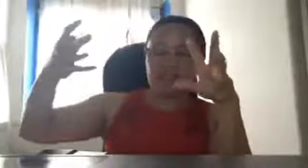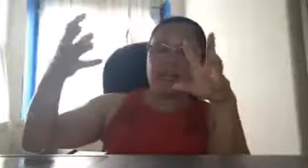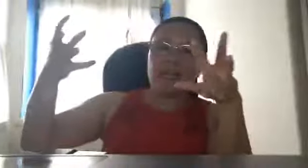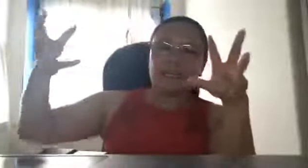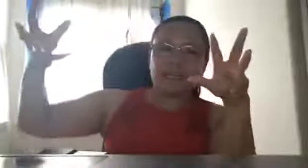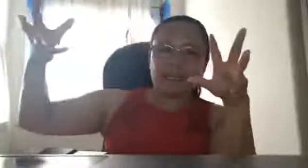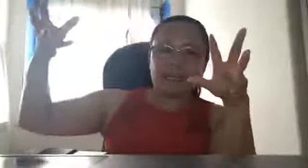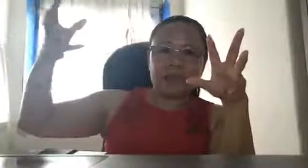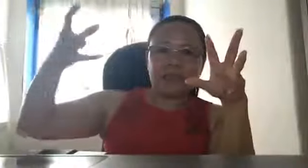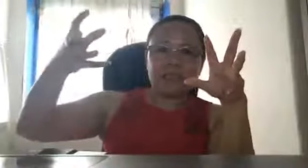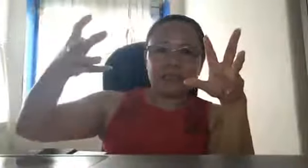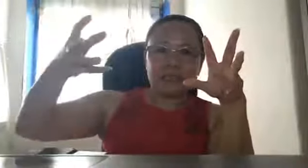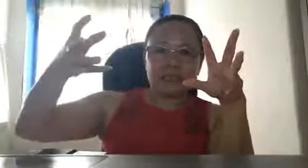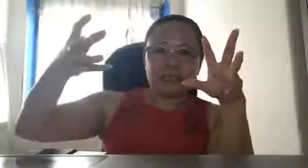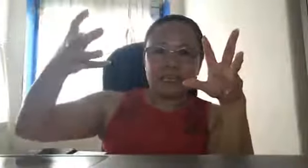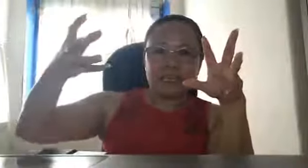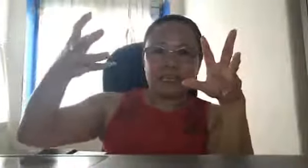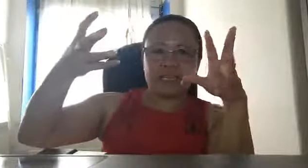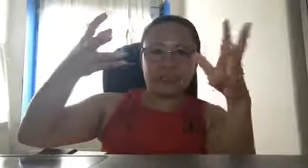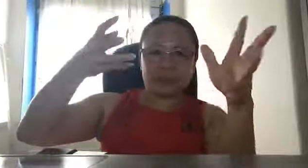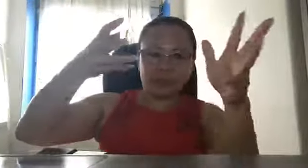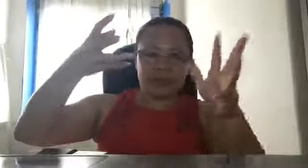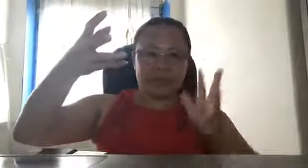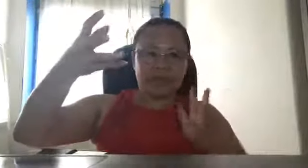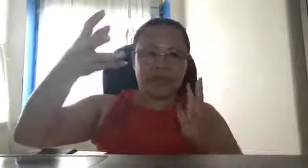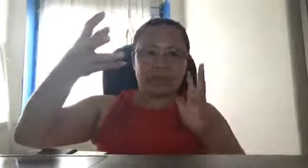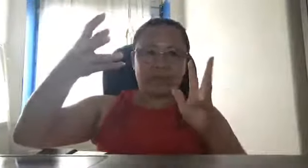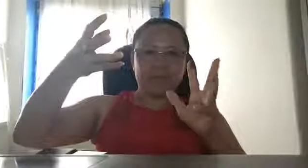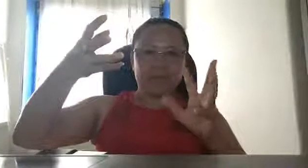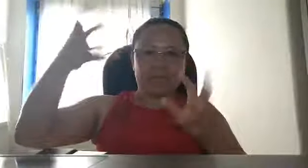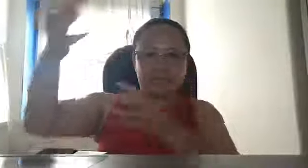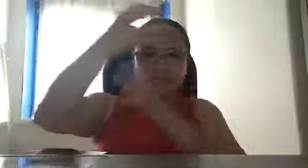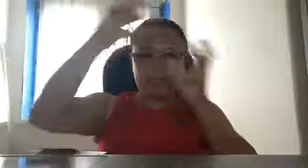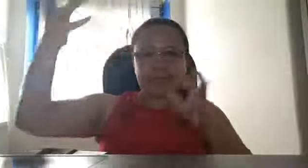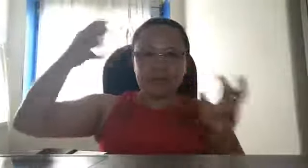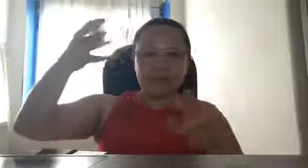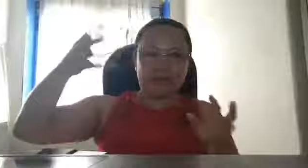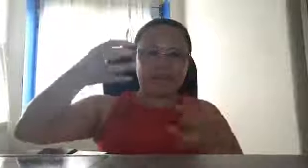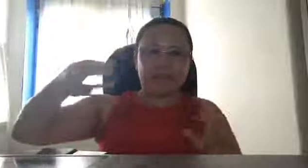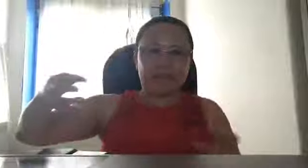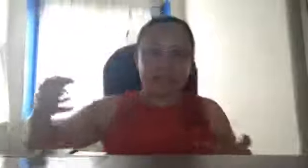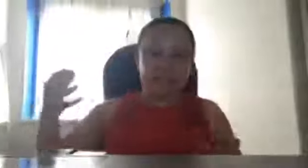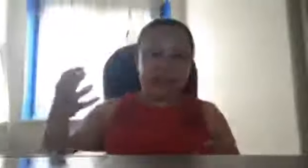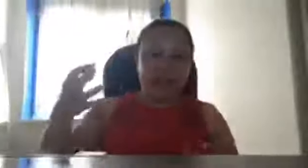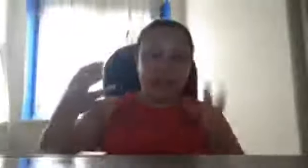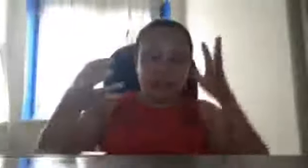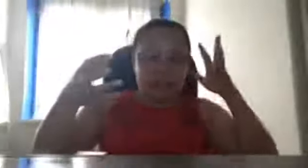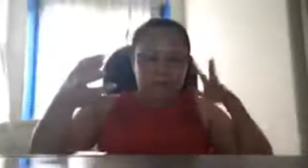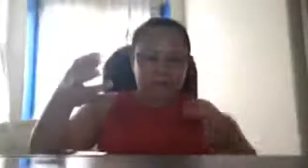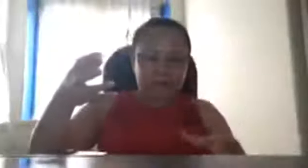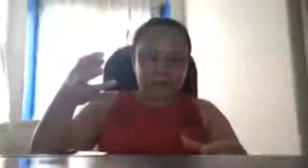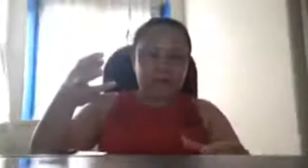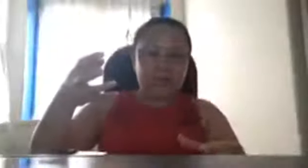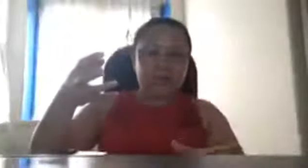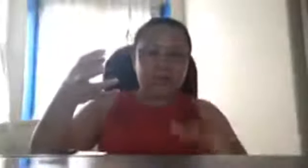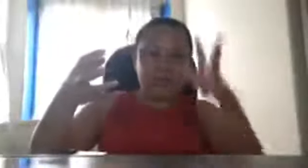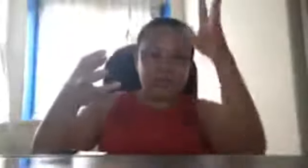kaya ginawa nitong China na to na parang pinatay nila yung lahat ng radar para at least